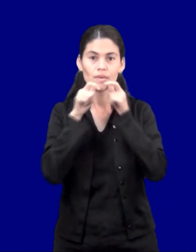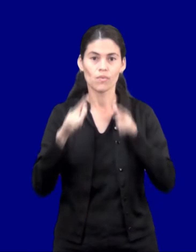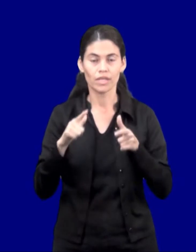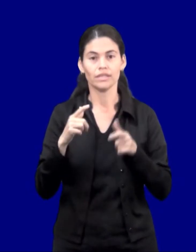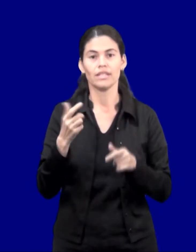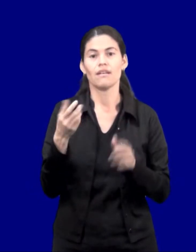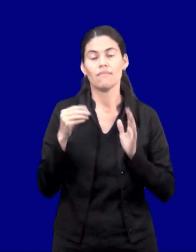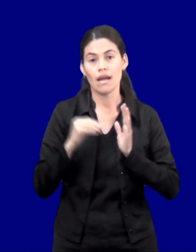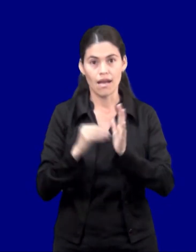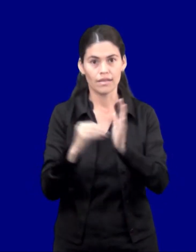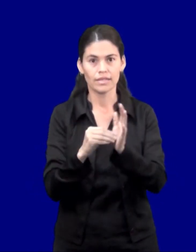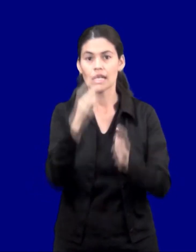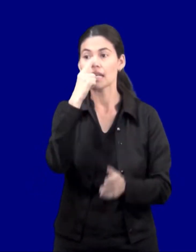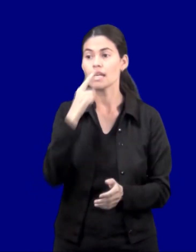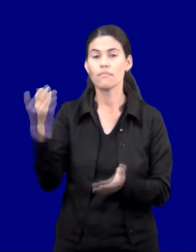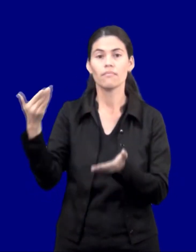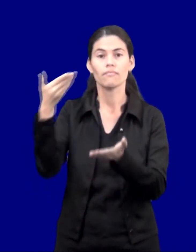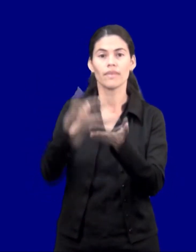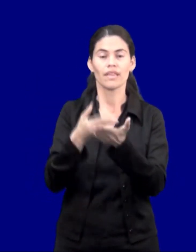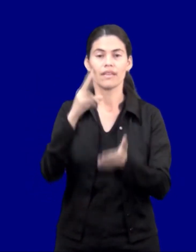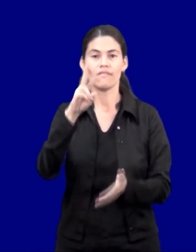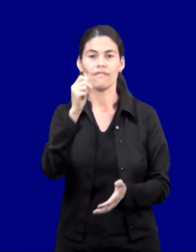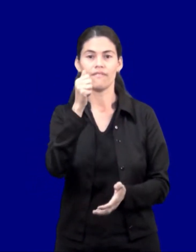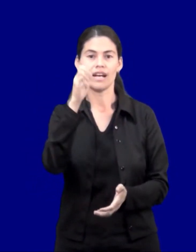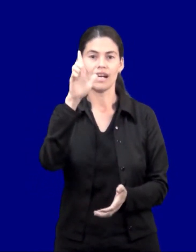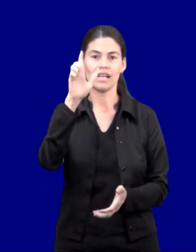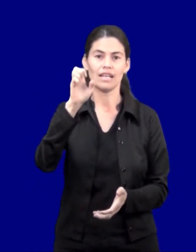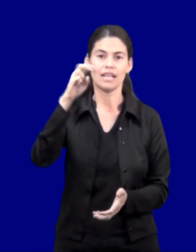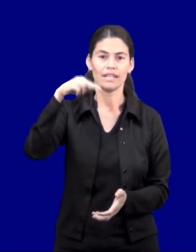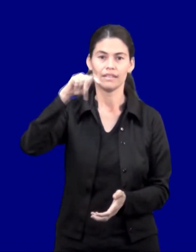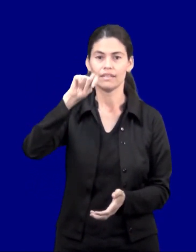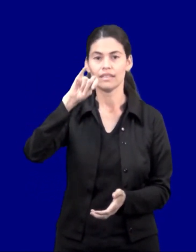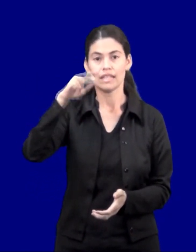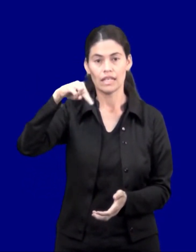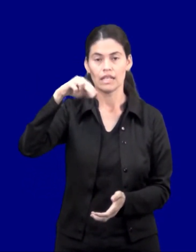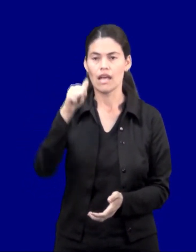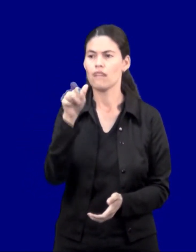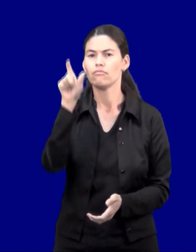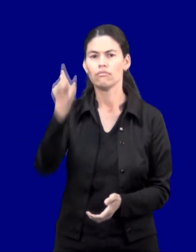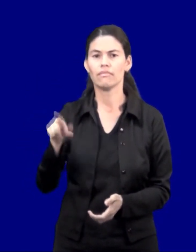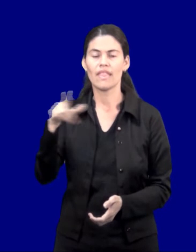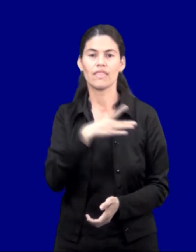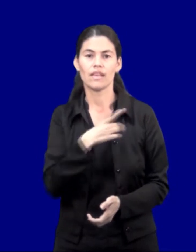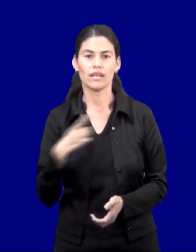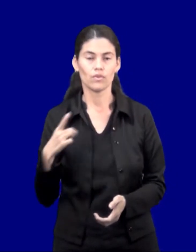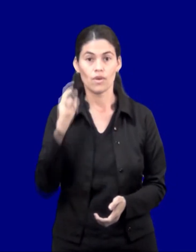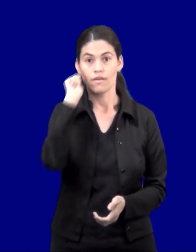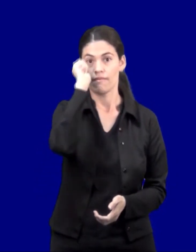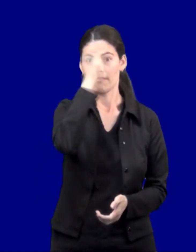presentado por la señora Valentina Canese Caballero, directora del Instituto Superior de Lenguas.